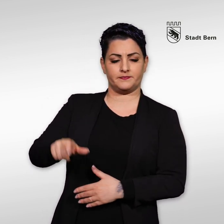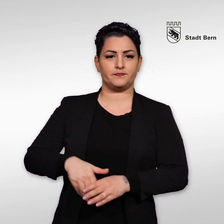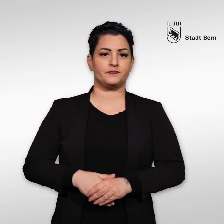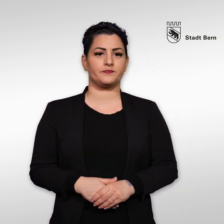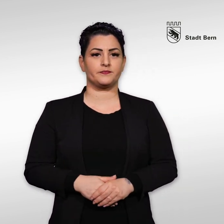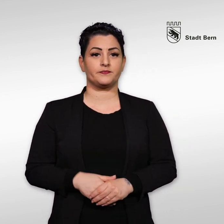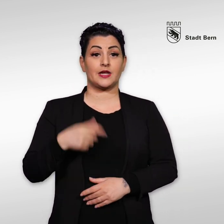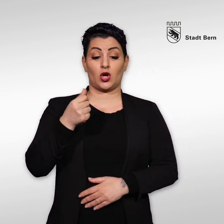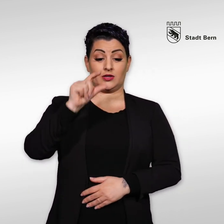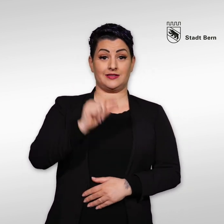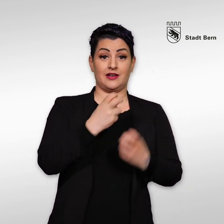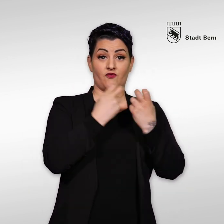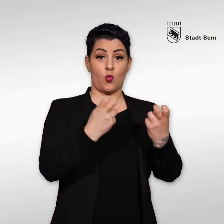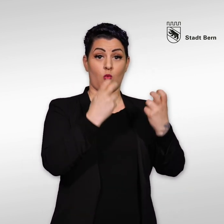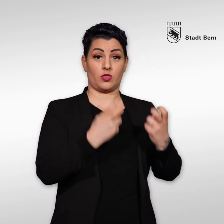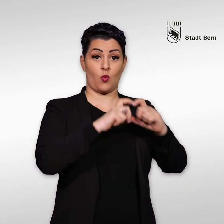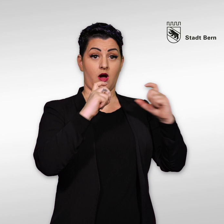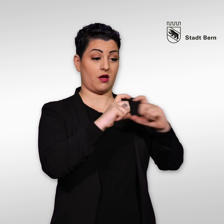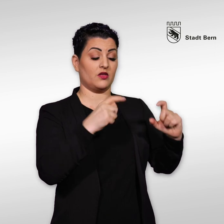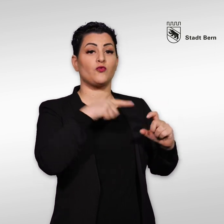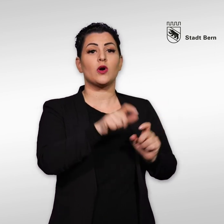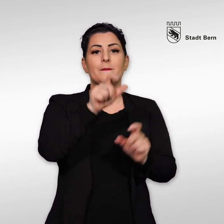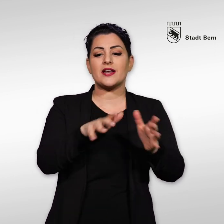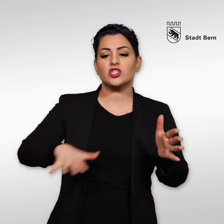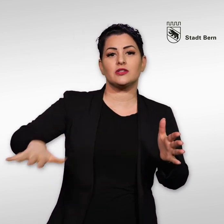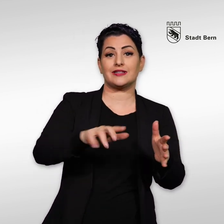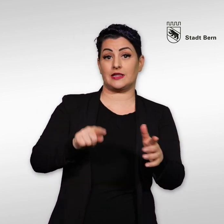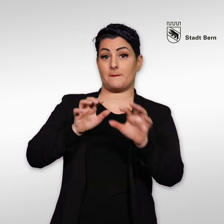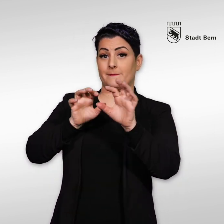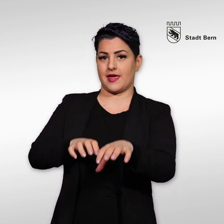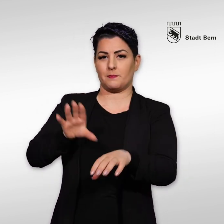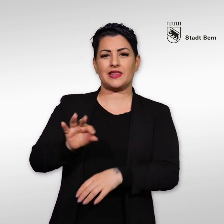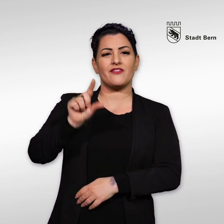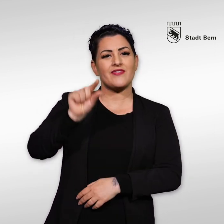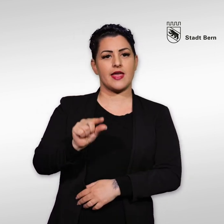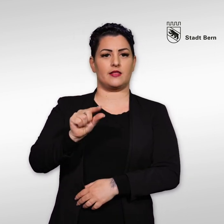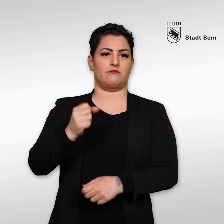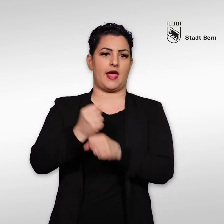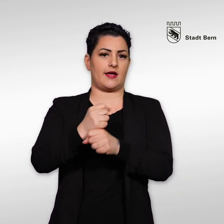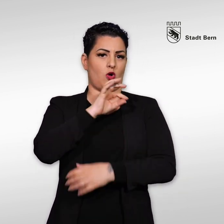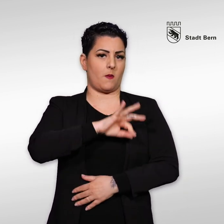Die günstigen Wohnungen sind für Menschen in Bern mit wenig Einkommen und wenig Vermögen.